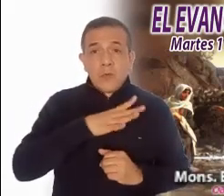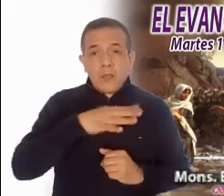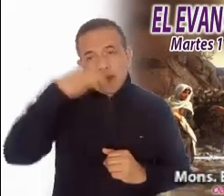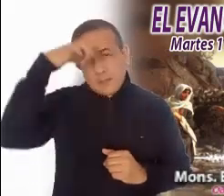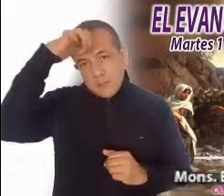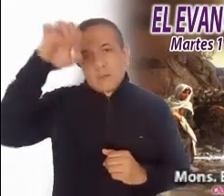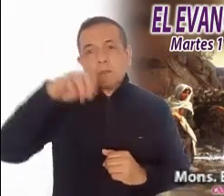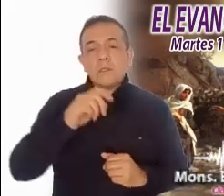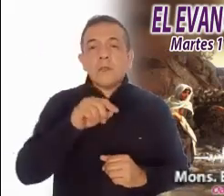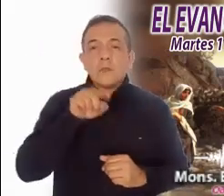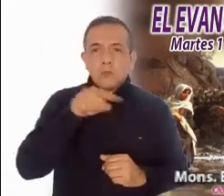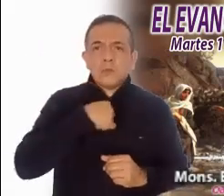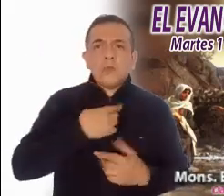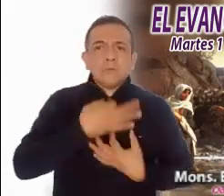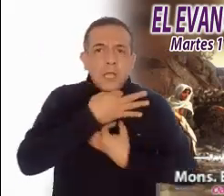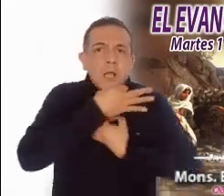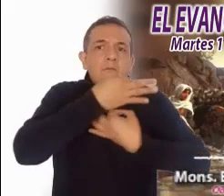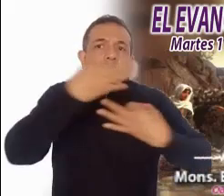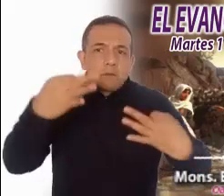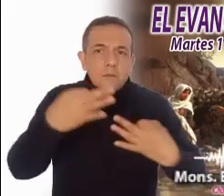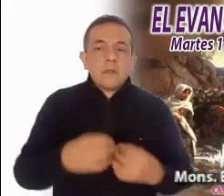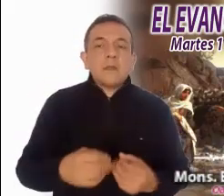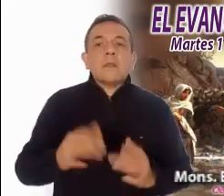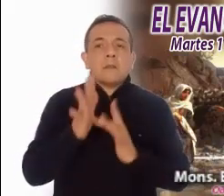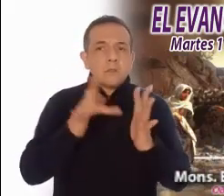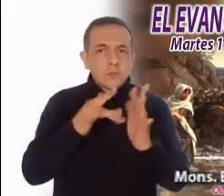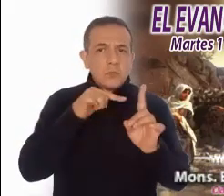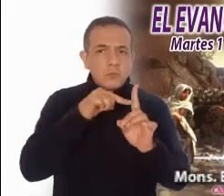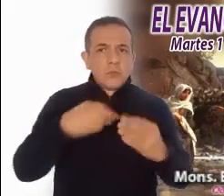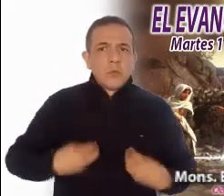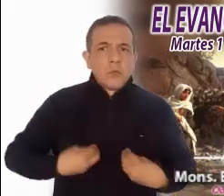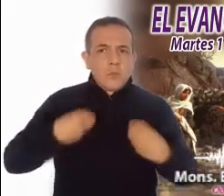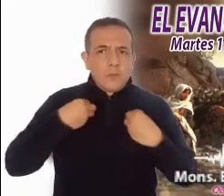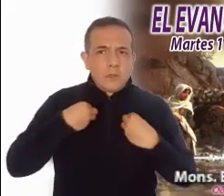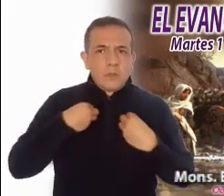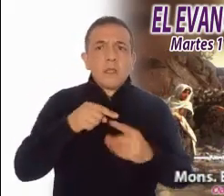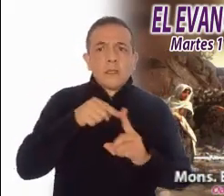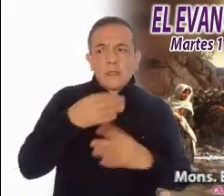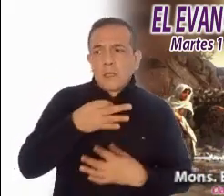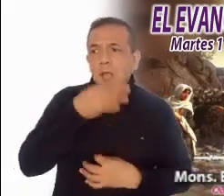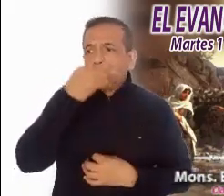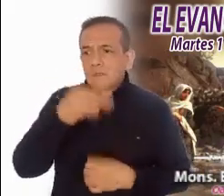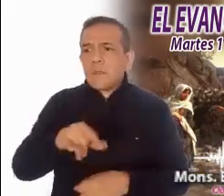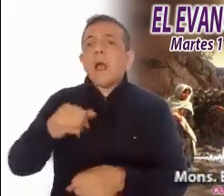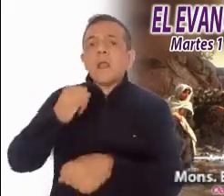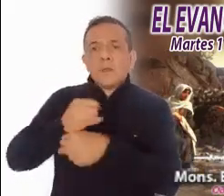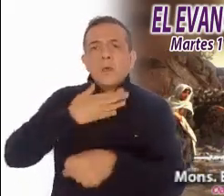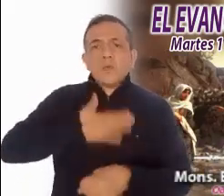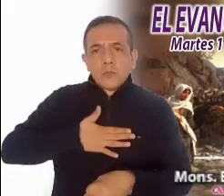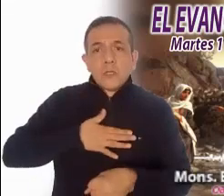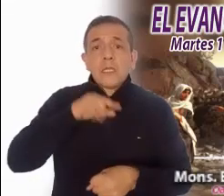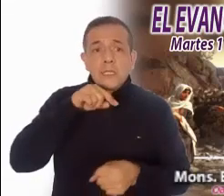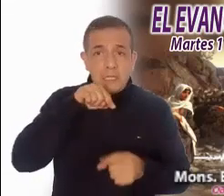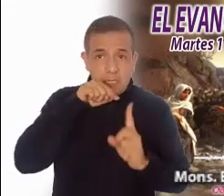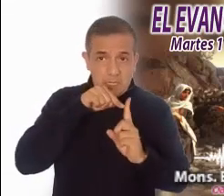proclamaremos sin miedo su mensaje de vida, su denuncia de injusticias, su propuesta de